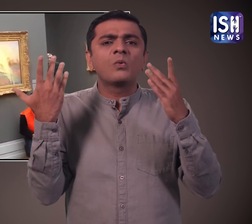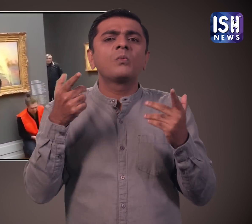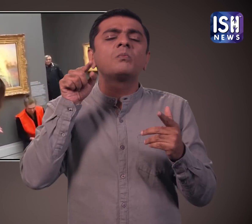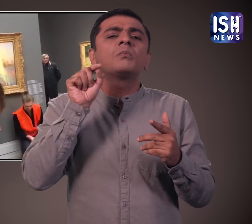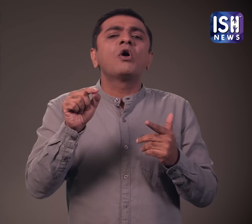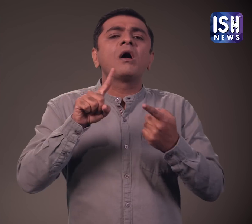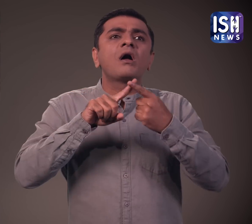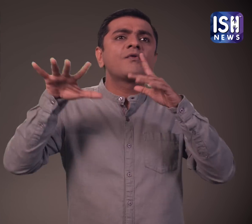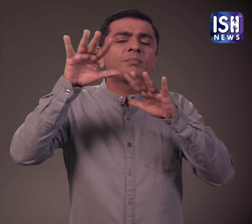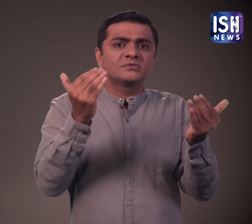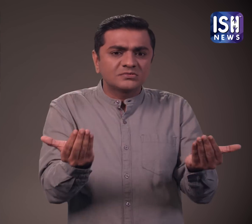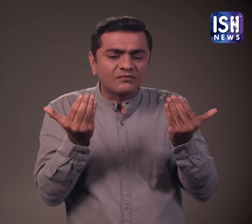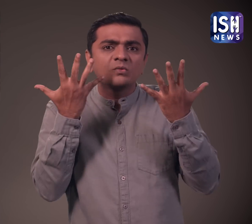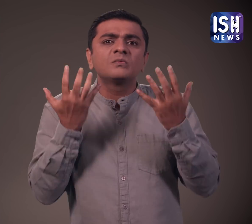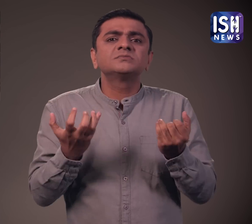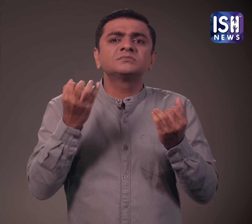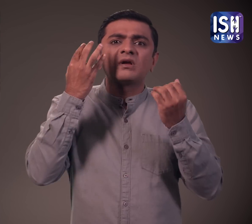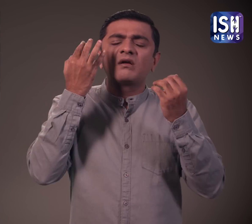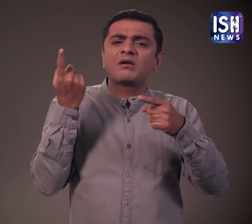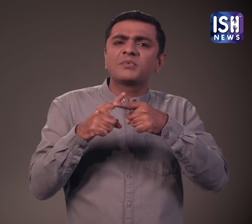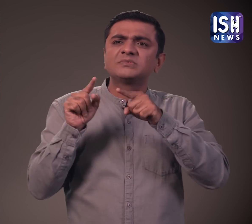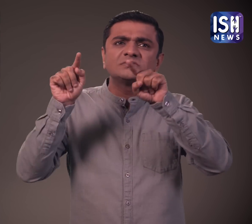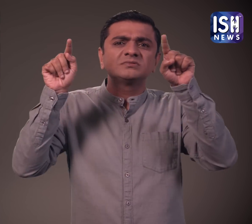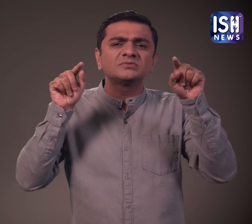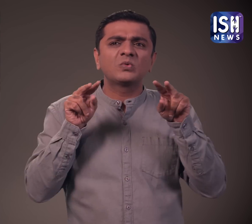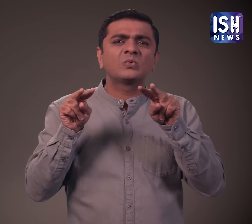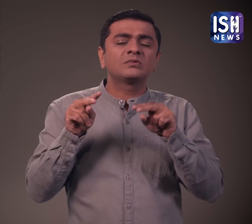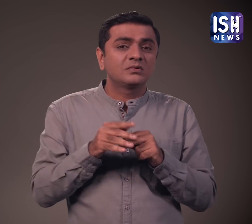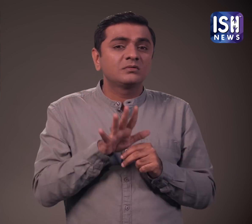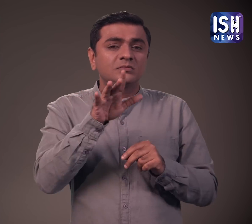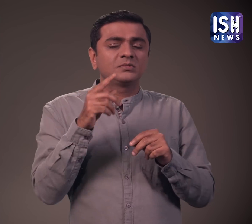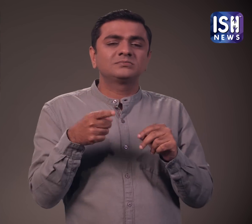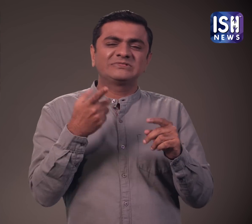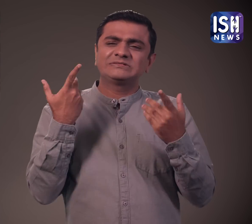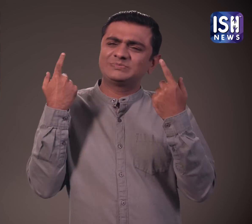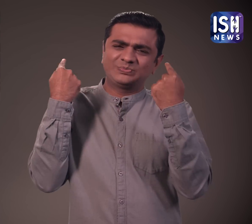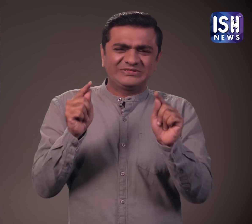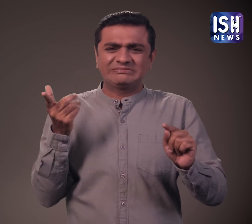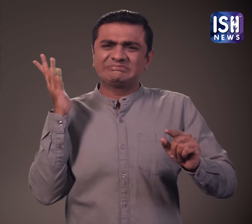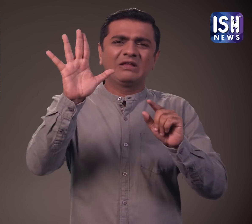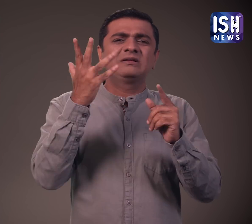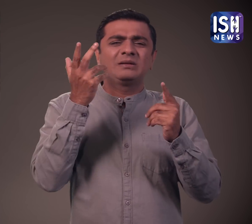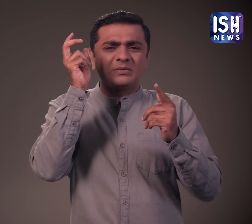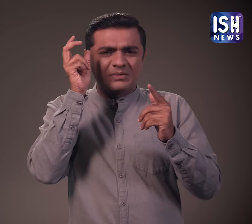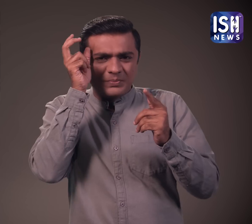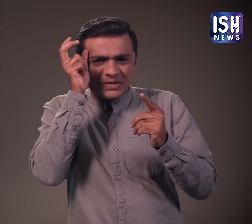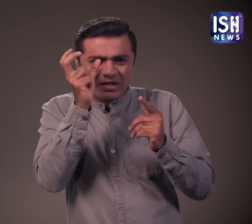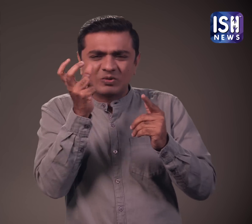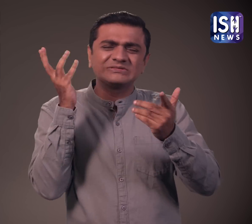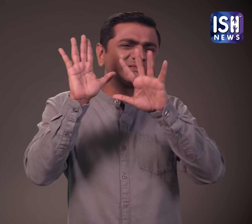इसका कारण क्या था? वैसे यह पर्यावरन कारेकरता द्वारा किया गया था सामान फेकने के बाद प्रदर्शन कारियों ने